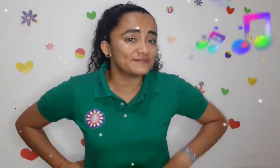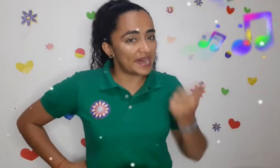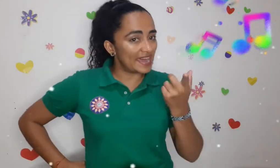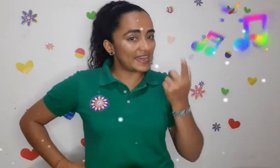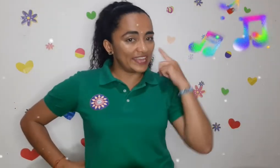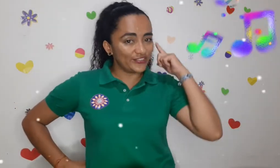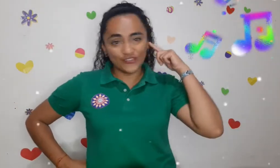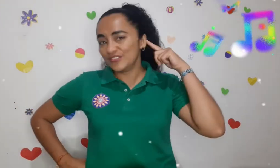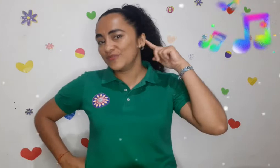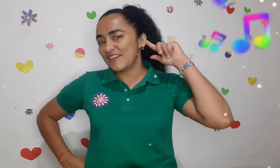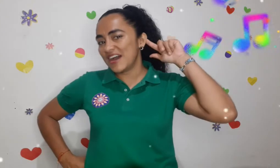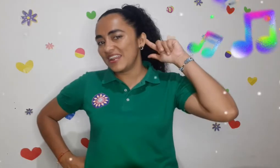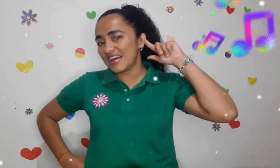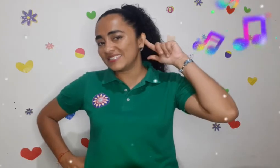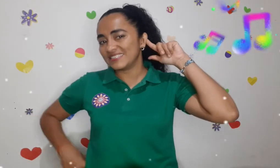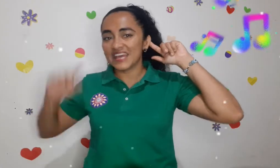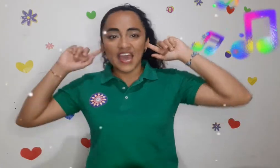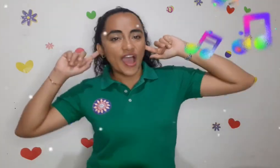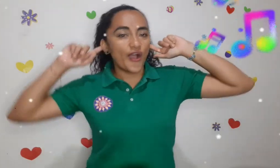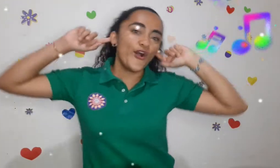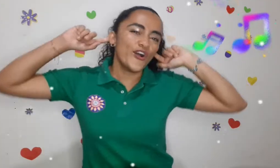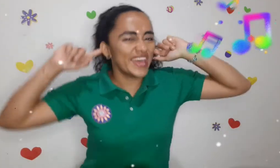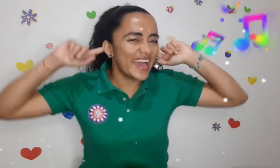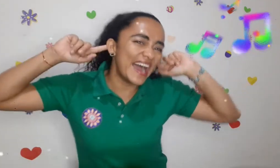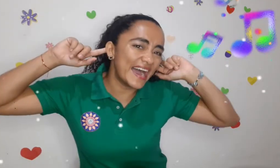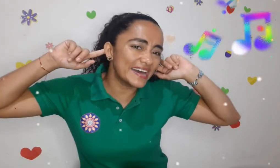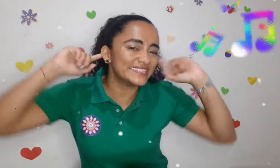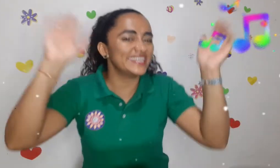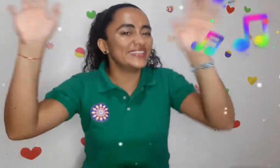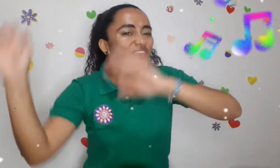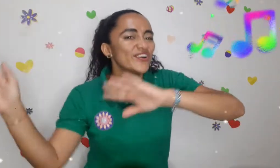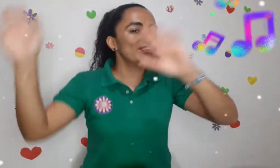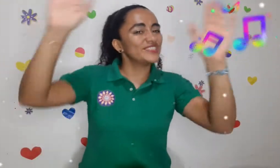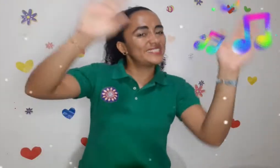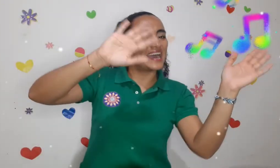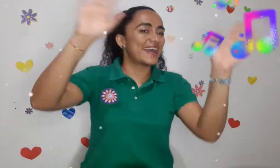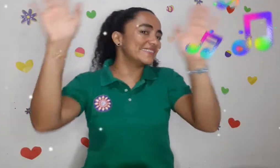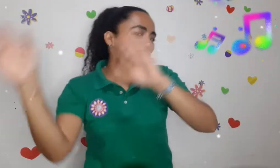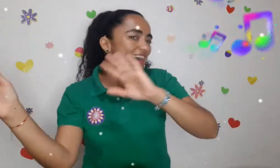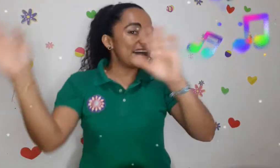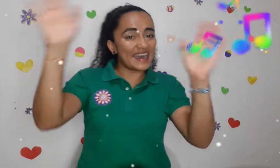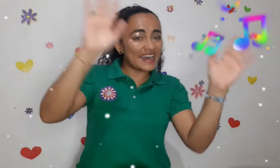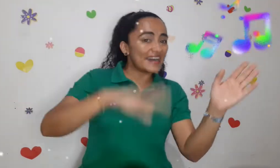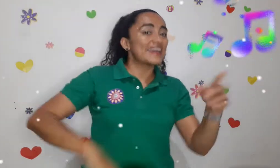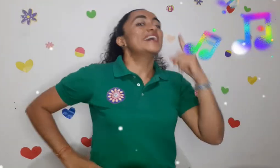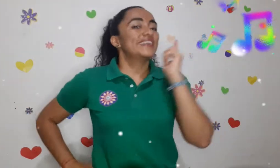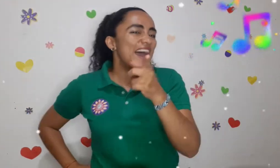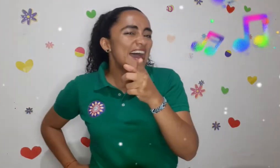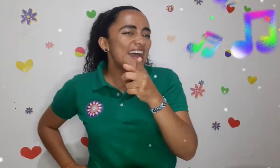para que todos muevan las orejas y todos a cantar. ¿Qué hay?